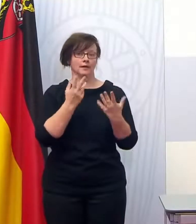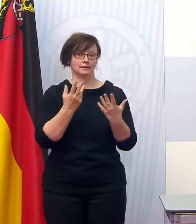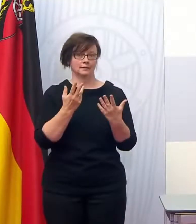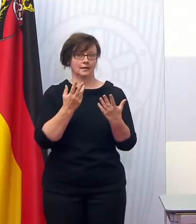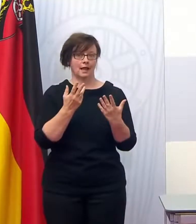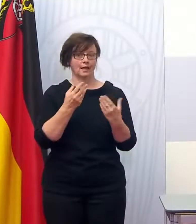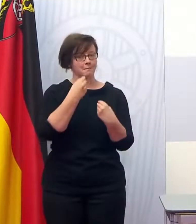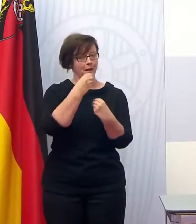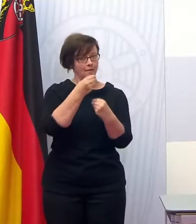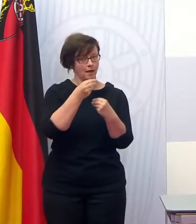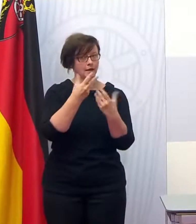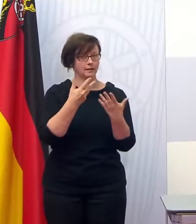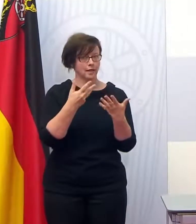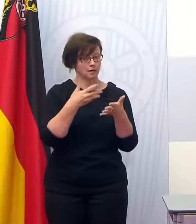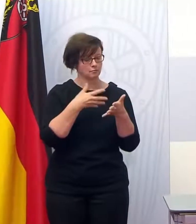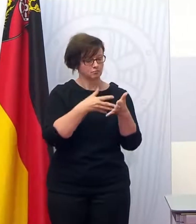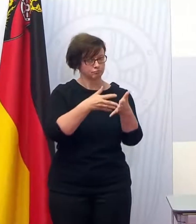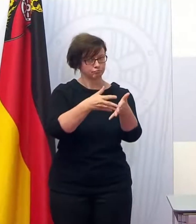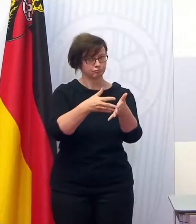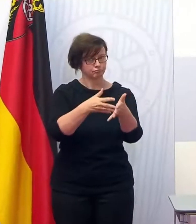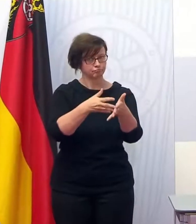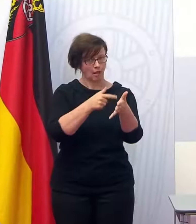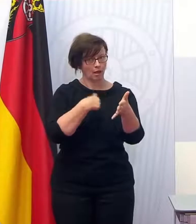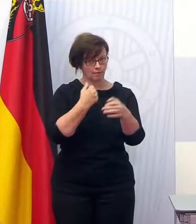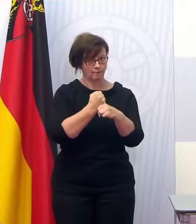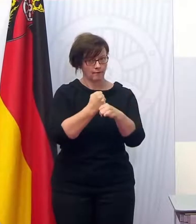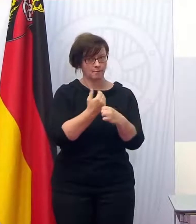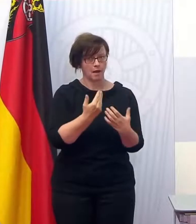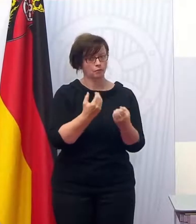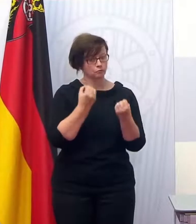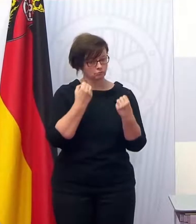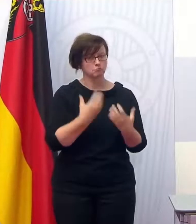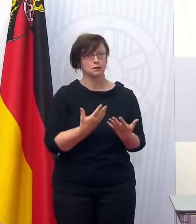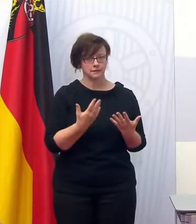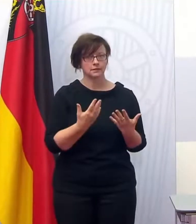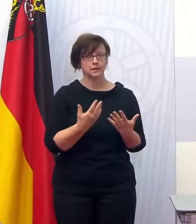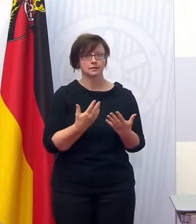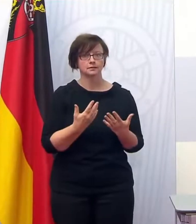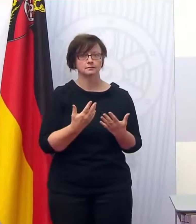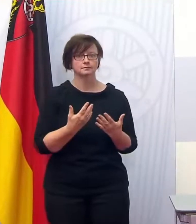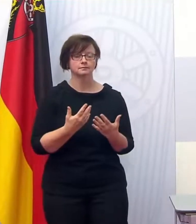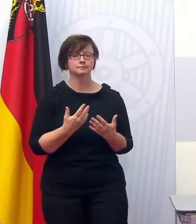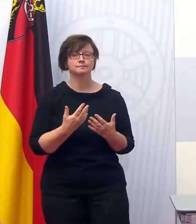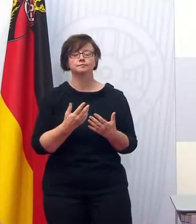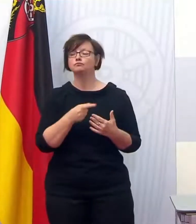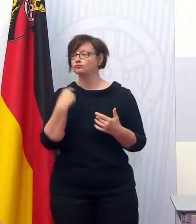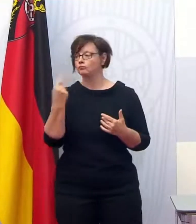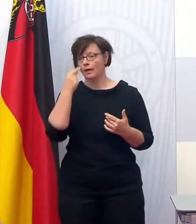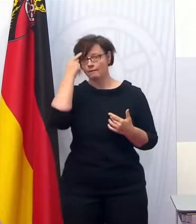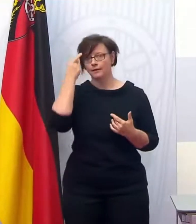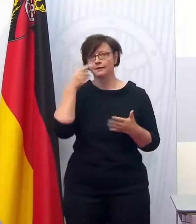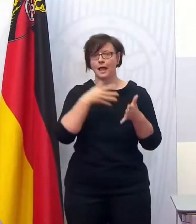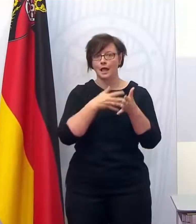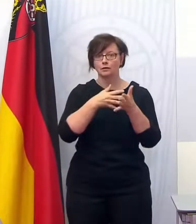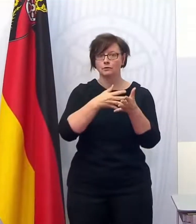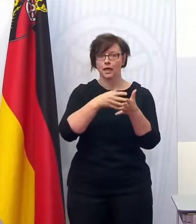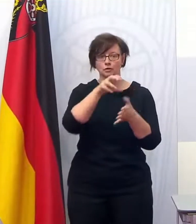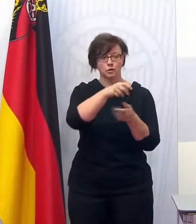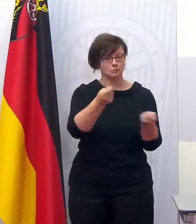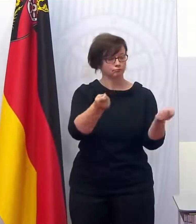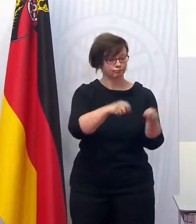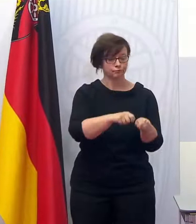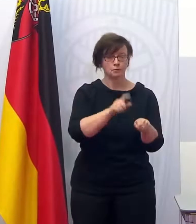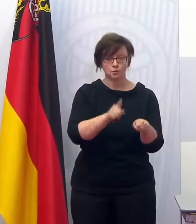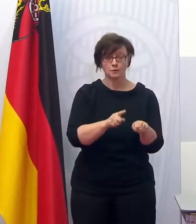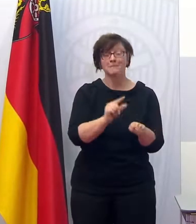der Anbietung der Tests zu überprüfen. Und das passiert auch. Sie wissen, wir haben einige Teststellen schon geschlossen im Land.